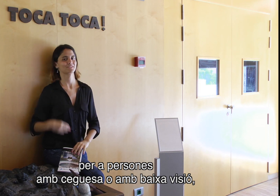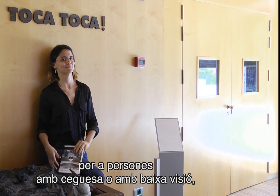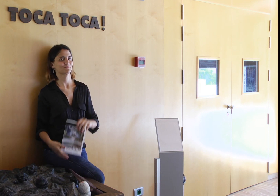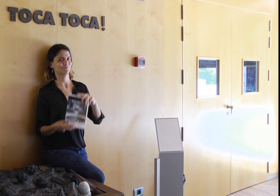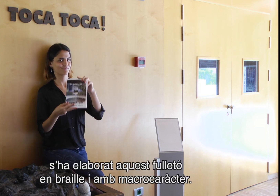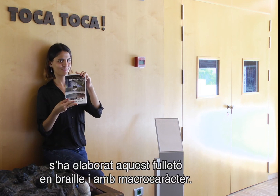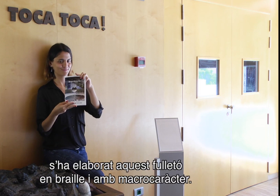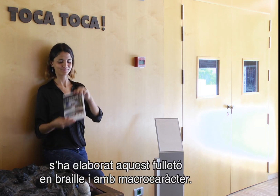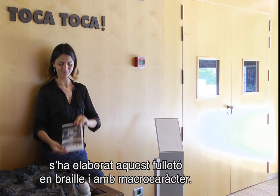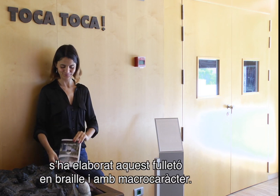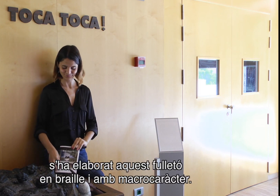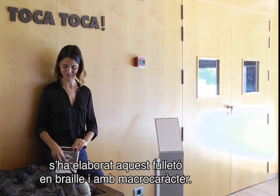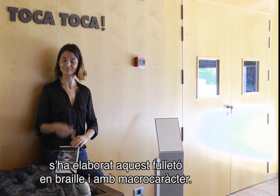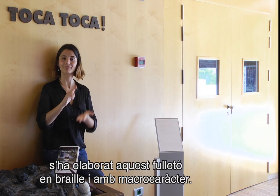fulletó amb braille i amb macrocaràcter.